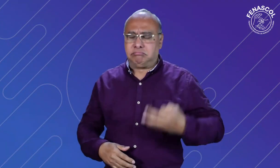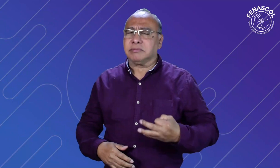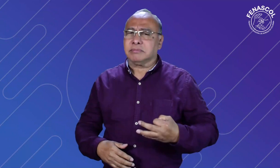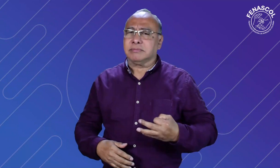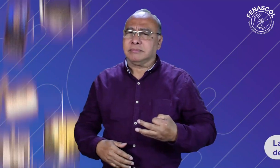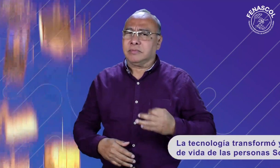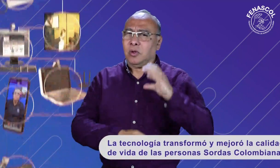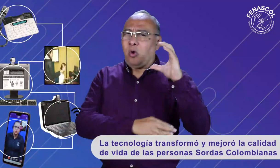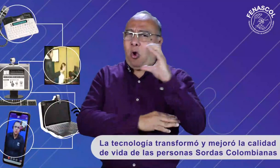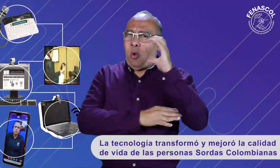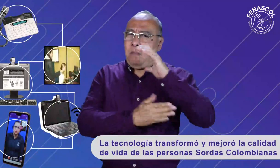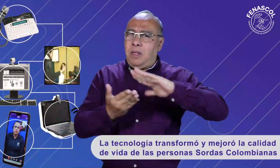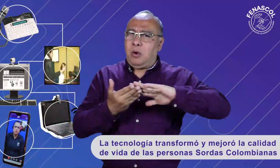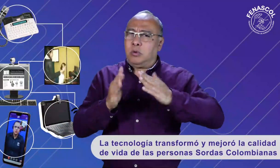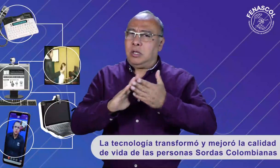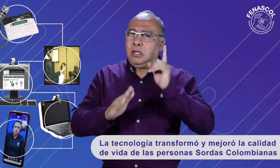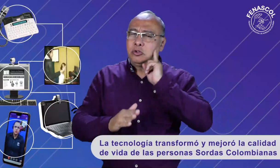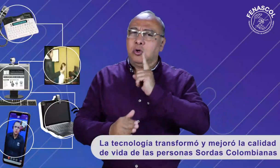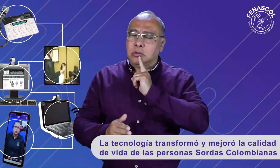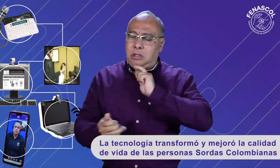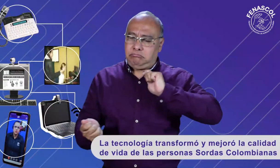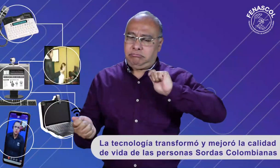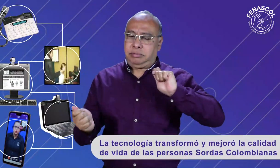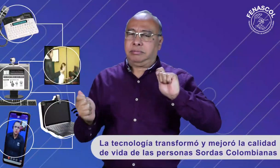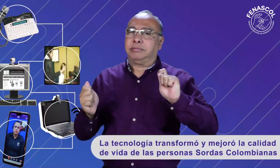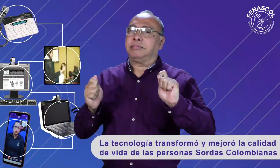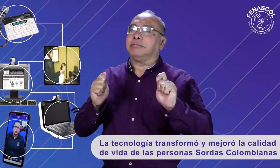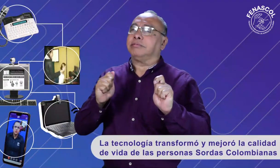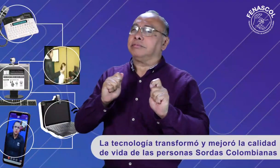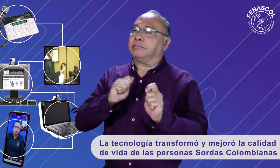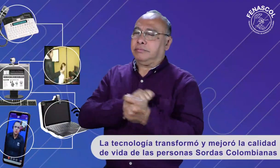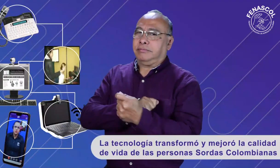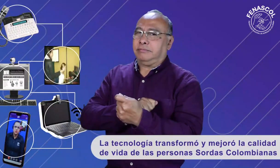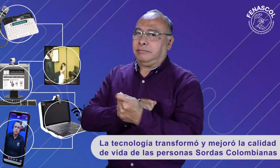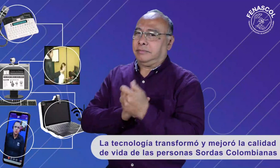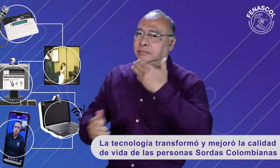transformó y mejoró la calidad de vida de las personas sordas colombianas.